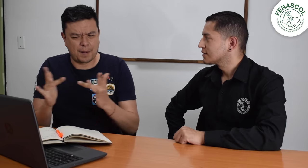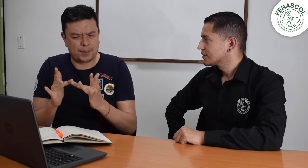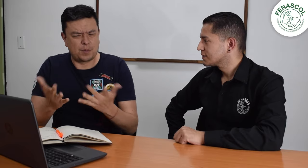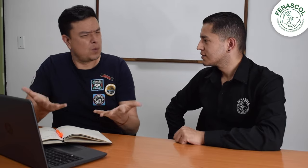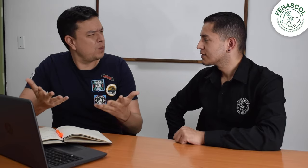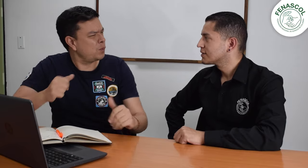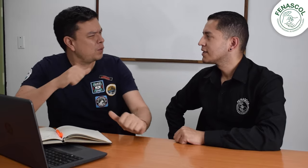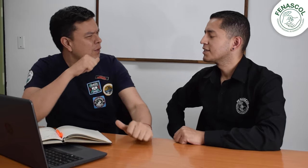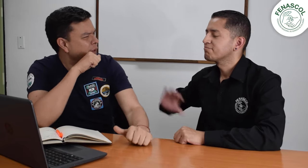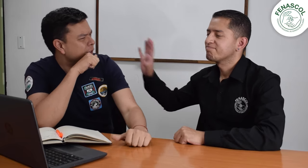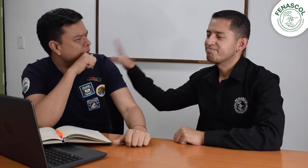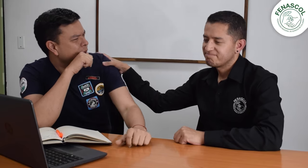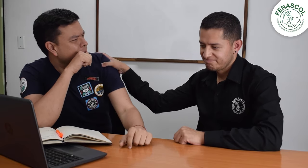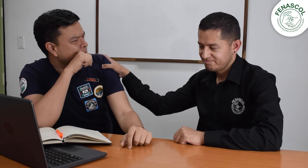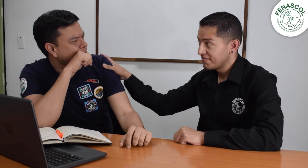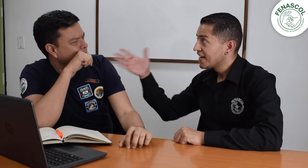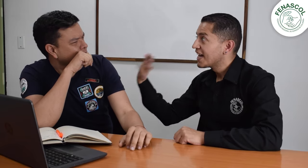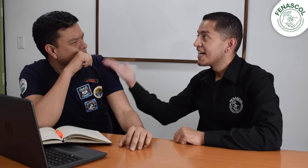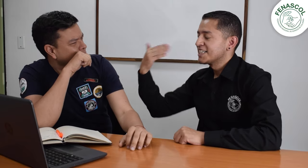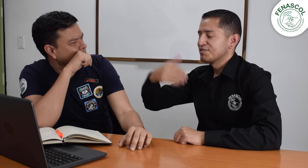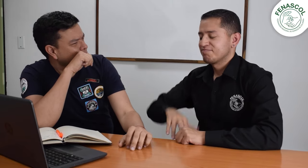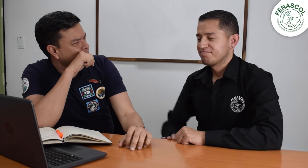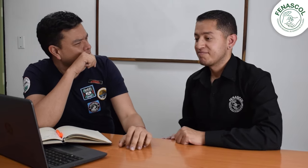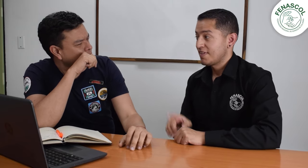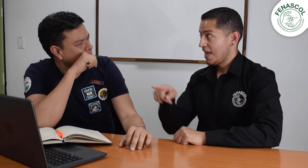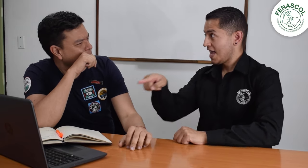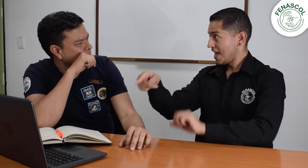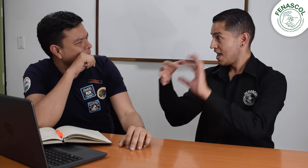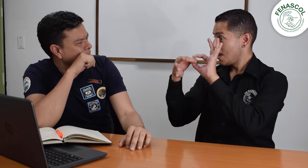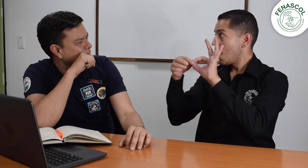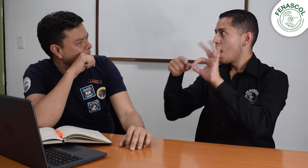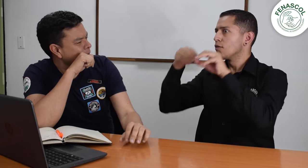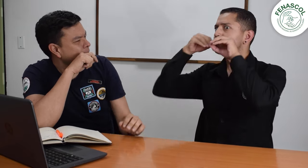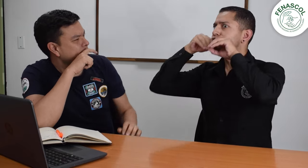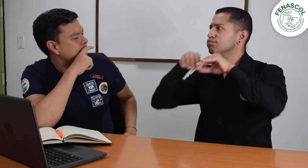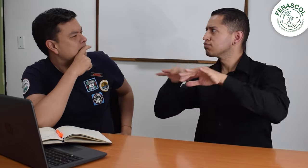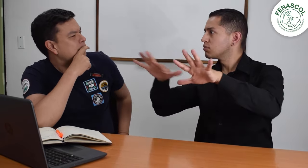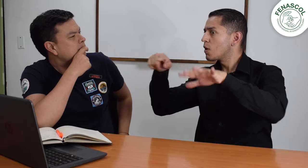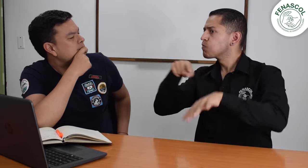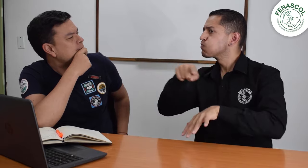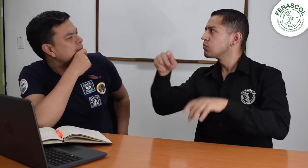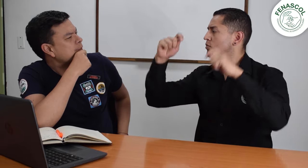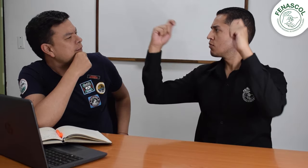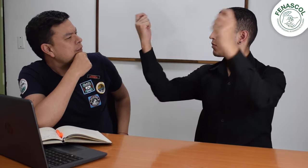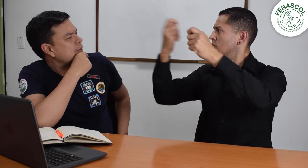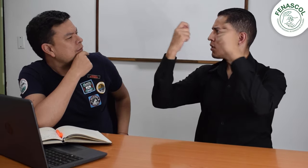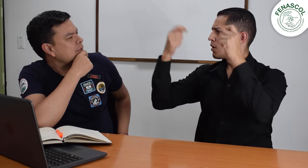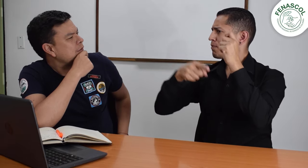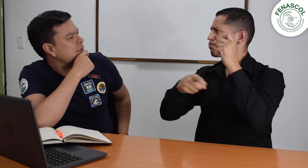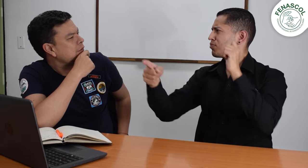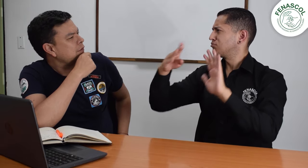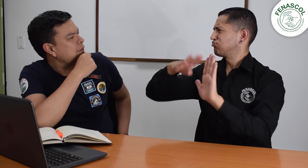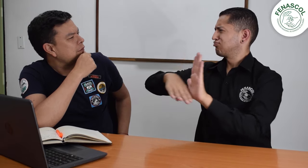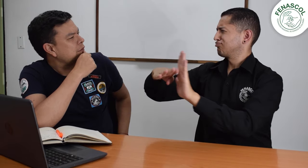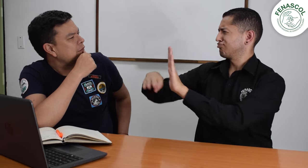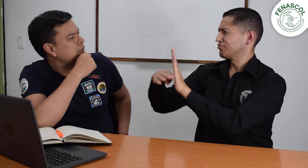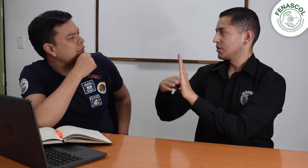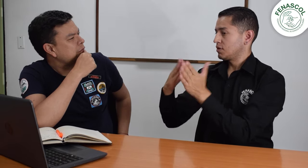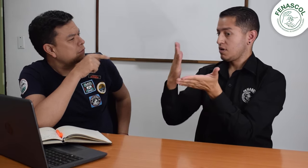Oh, mira, Fenasco publicó la promoción de material entre libros y DVDs